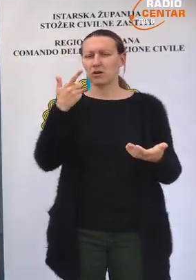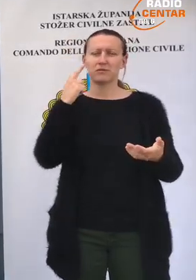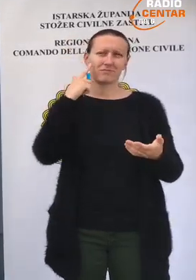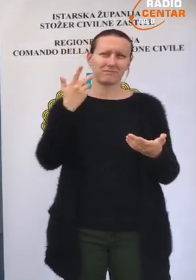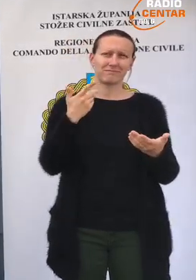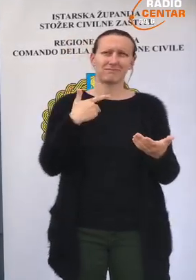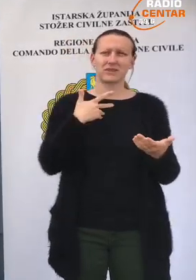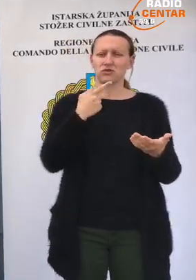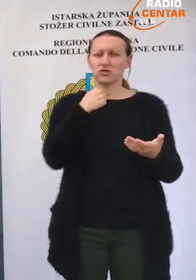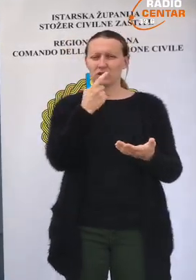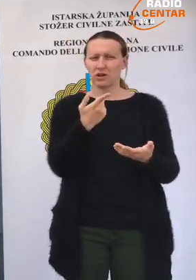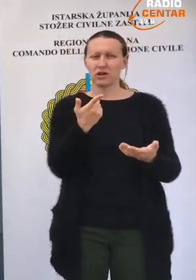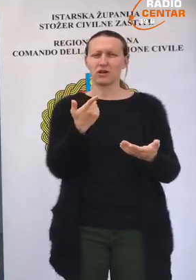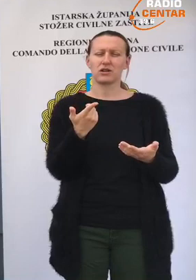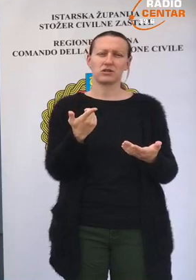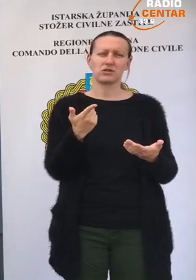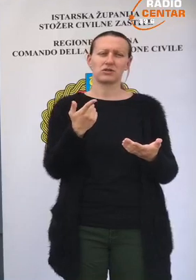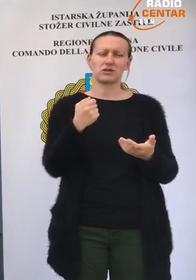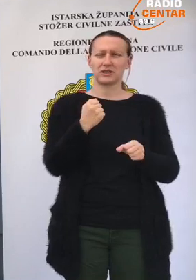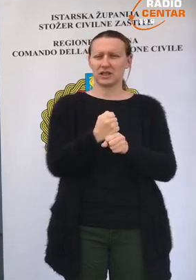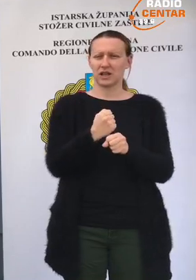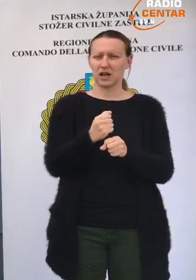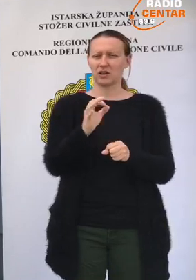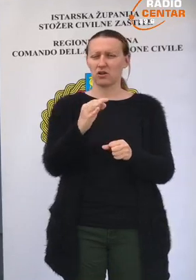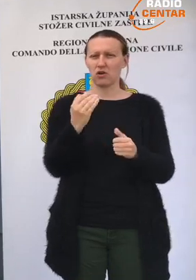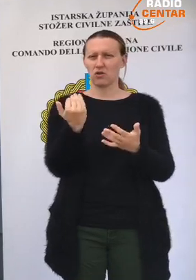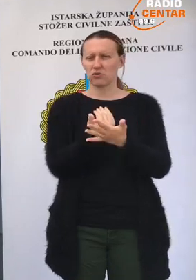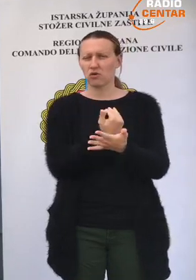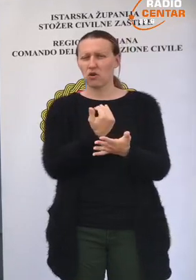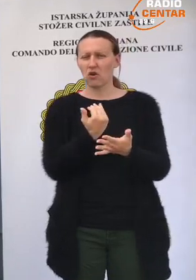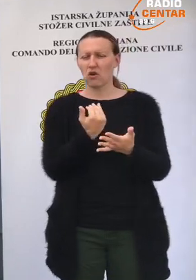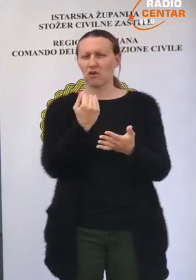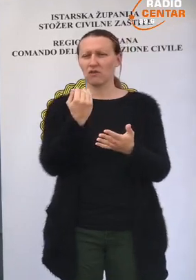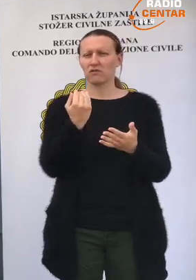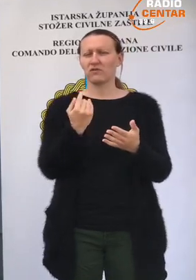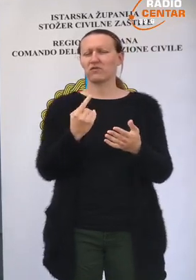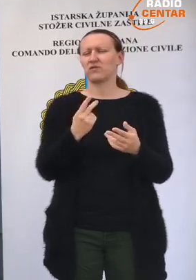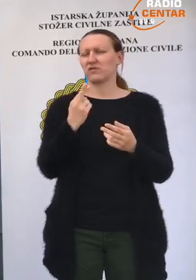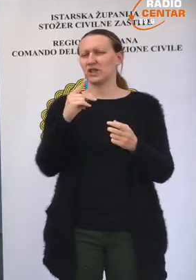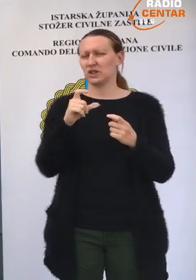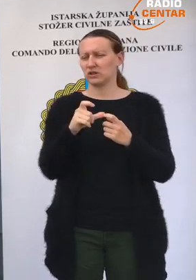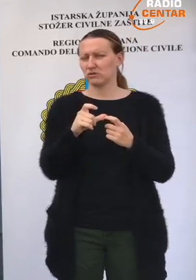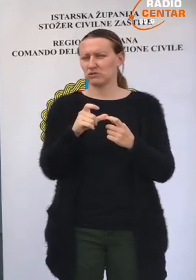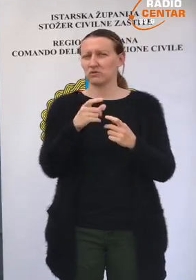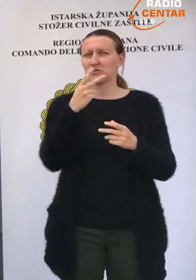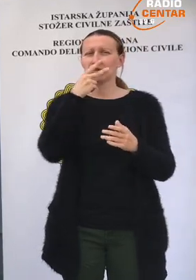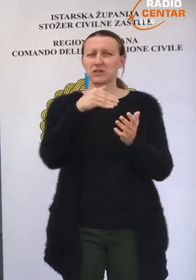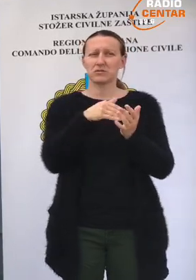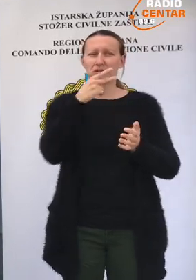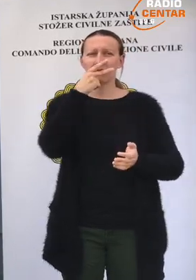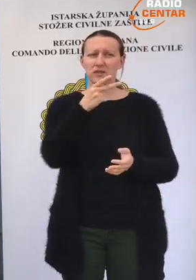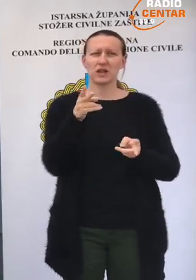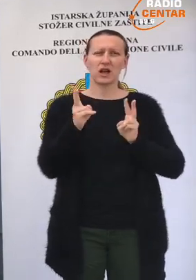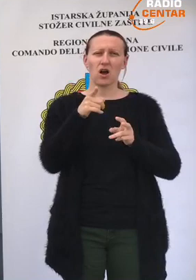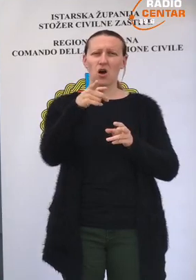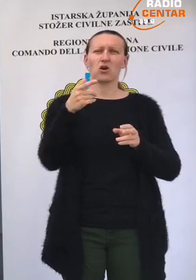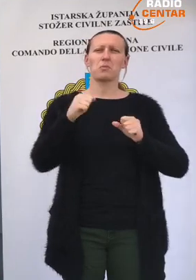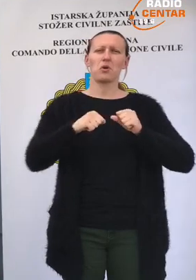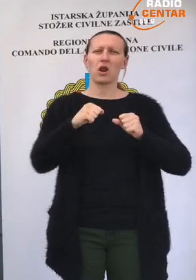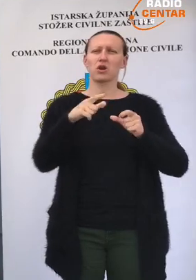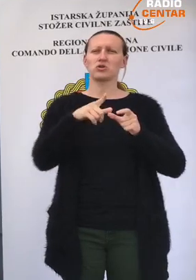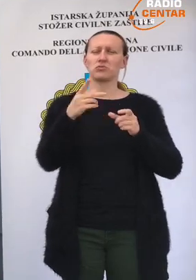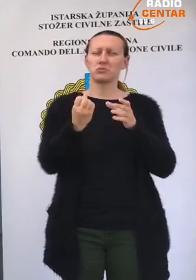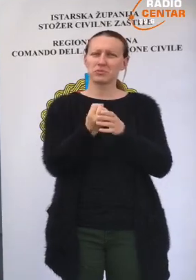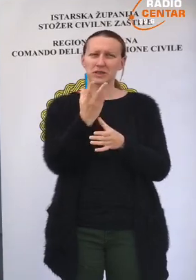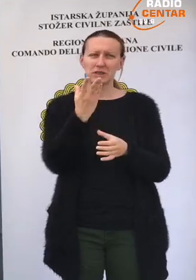teorijska, kao što je kažete. U principu, pošto se radi o novom virusu, tek se treba pokazati kako će se on ponašati